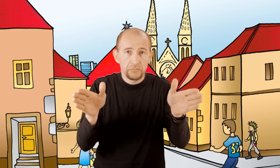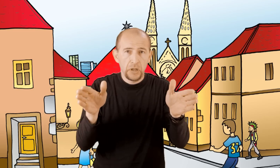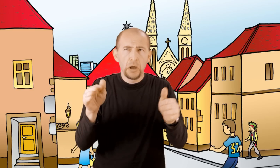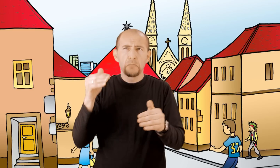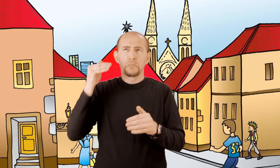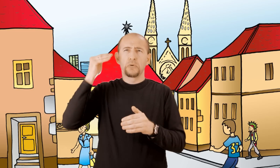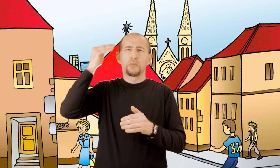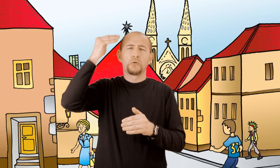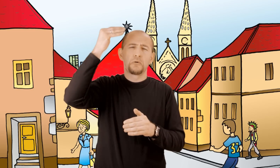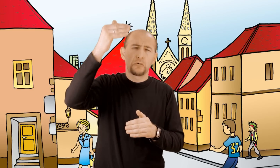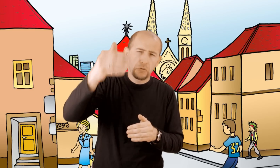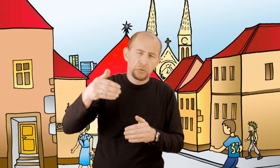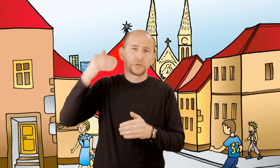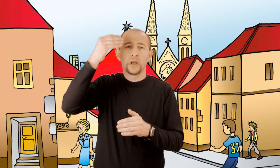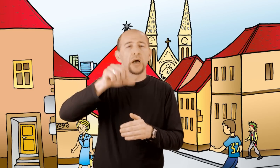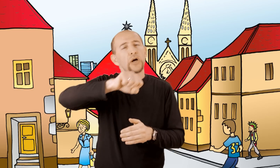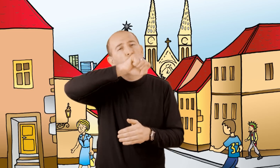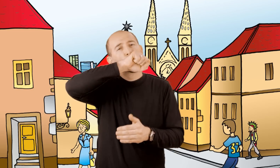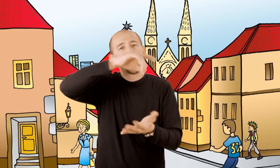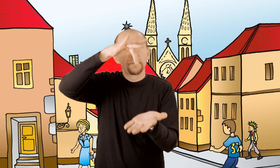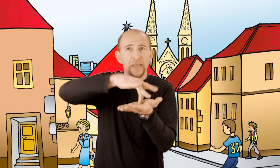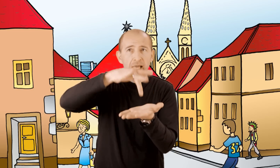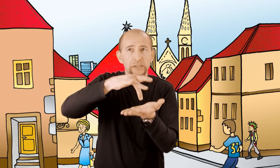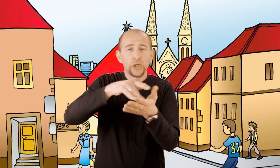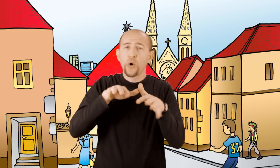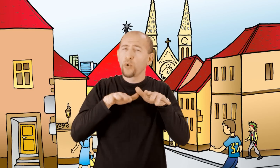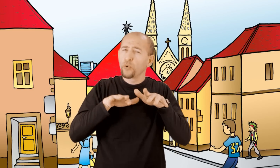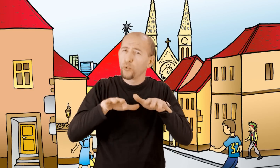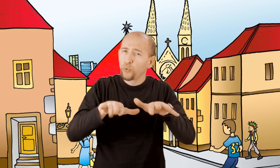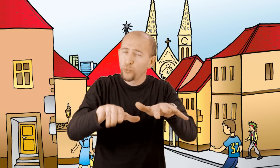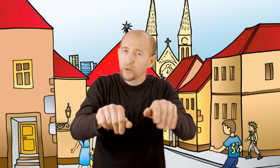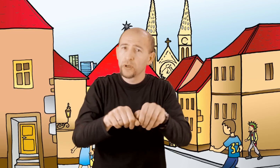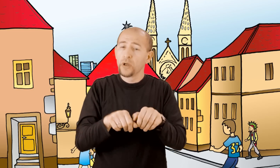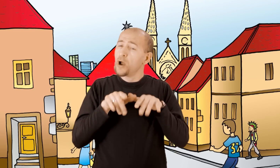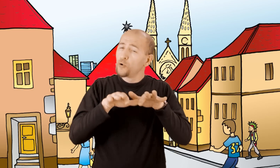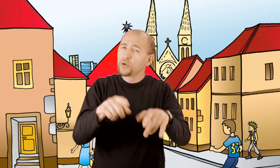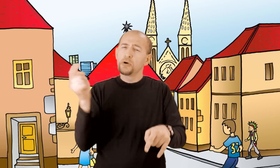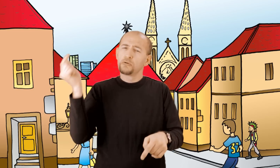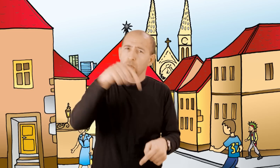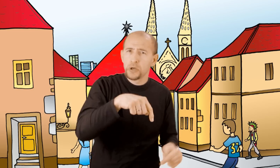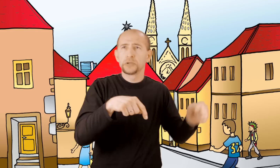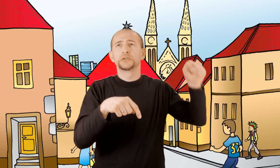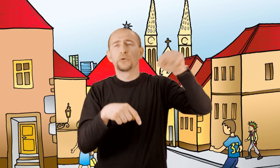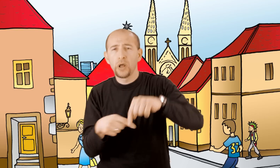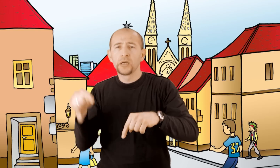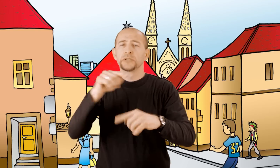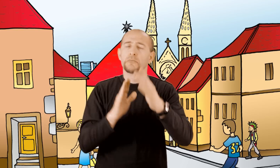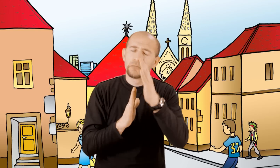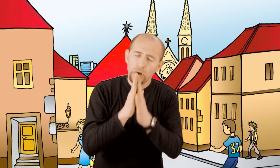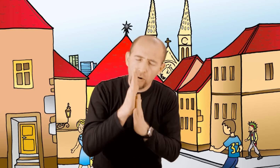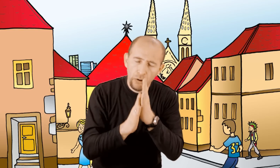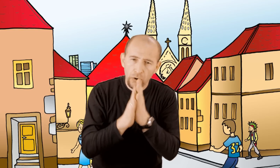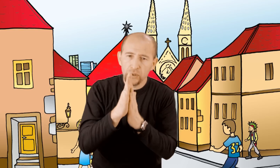Kamenita vrata s vremenom su postala omiljeno mjesto molitve i hodočašća Za stanovnike gradeca i okolice.